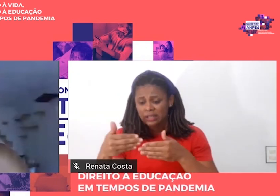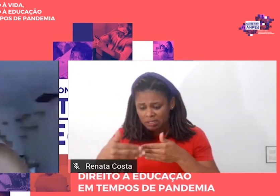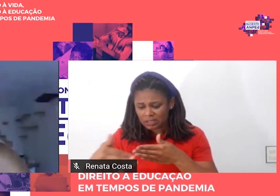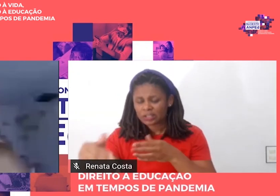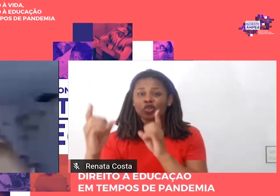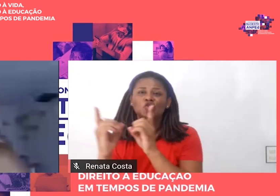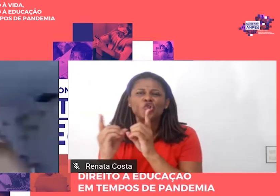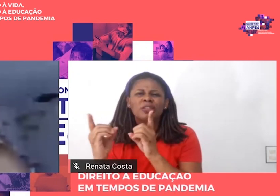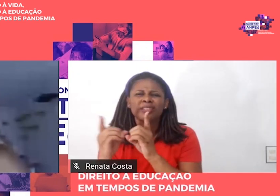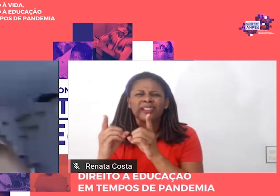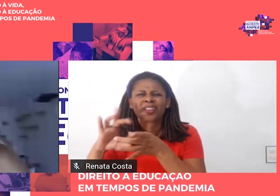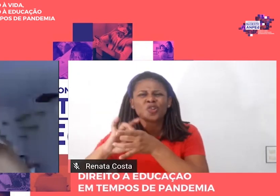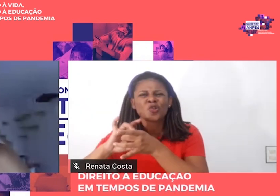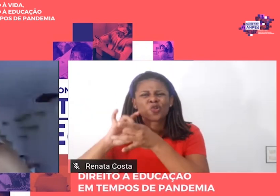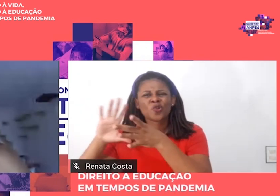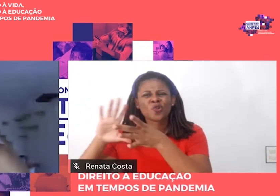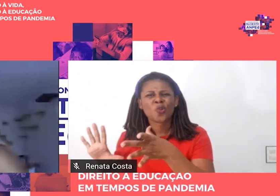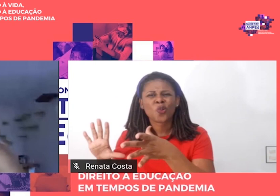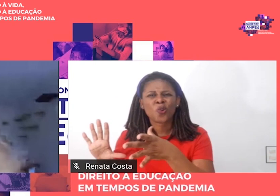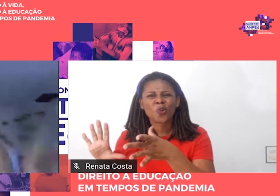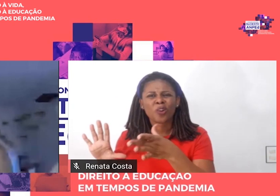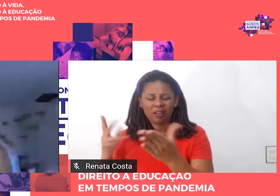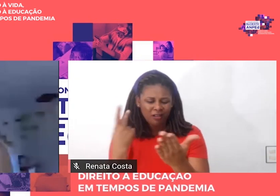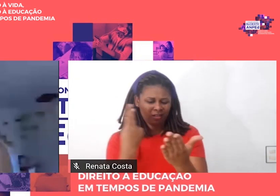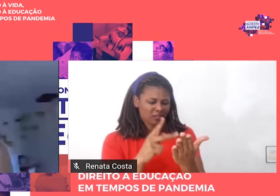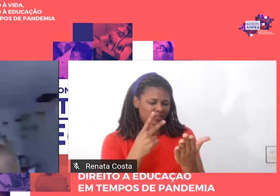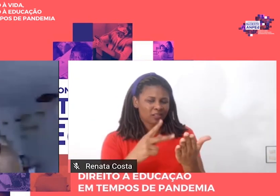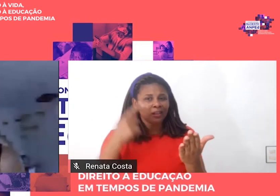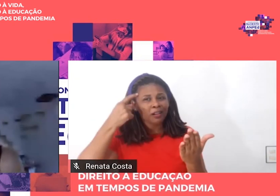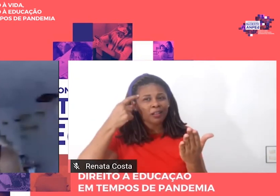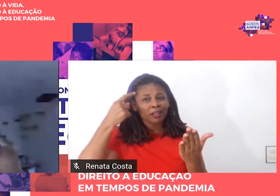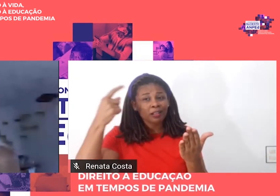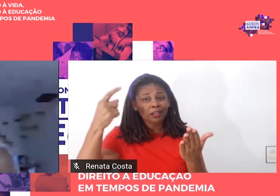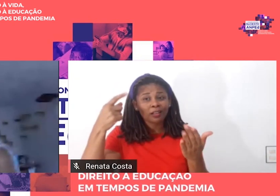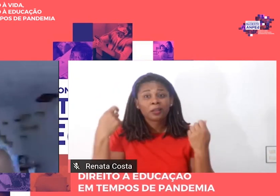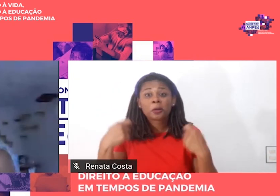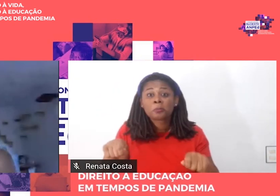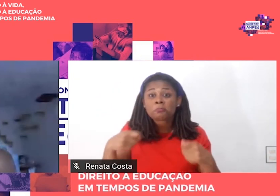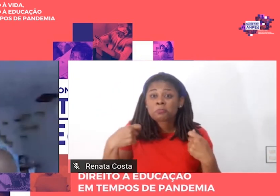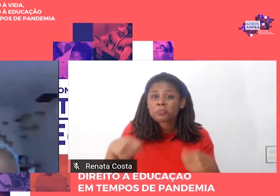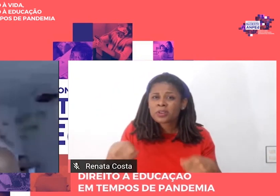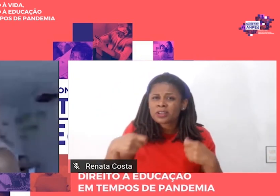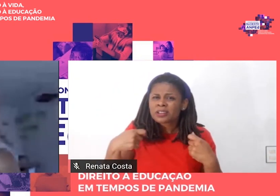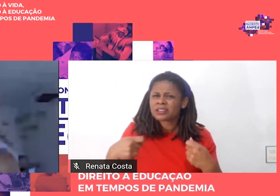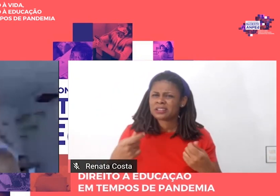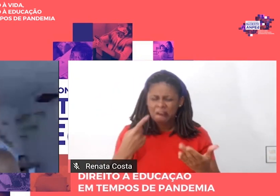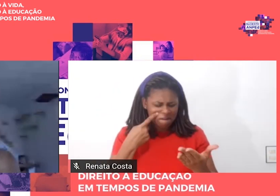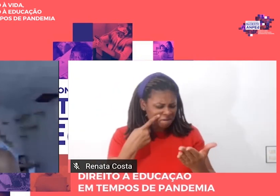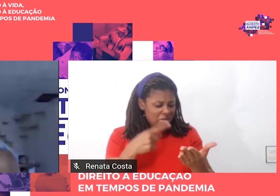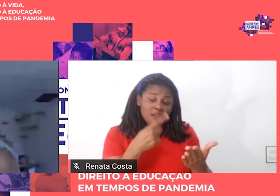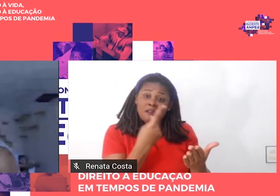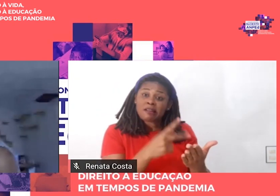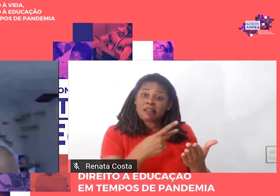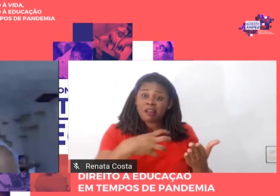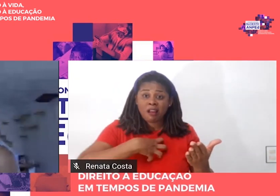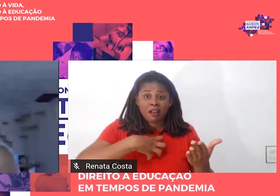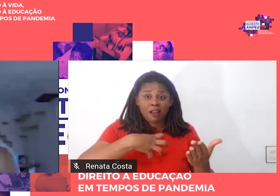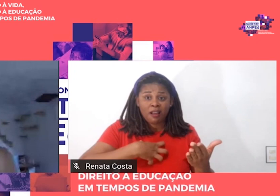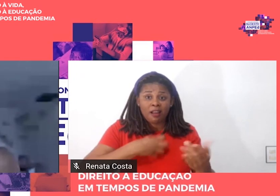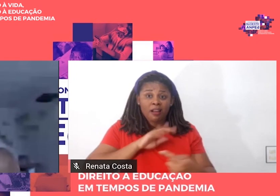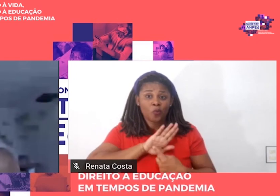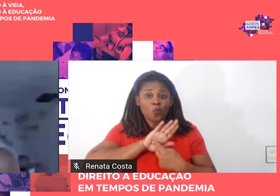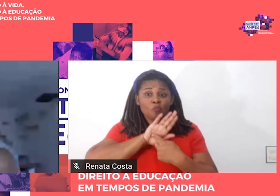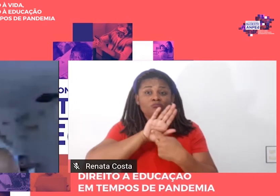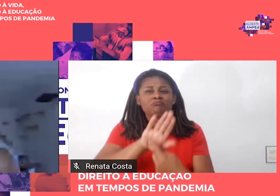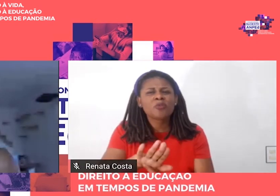coerente com as ideias do autor deve ser tratada com absoluta independência dele. Com efeito, além da